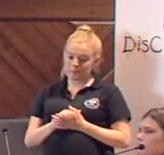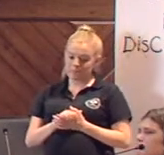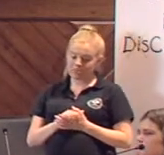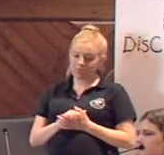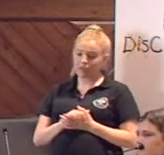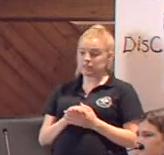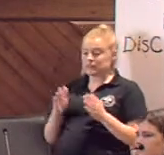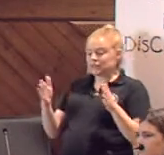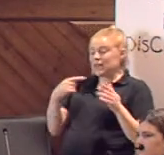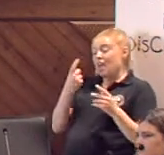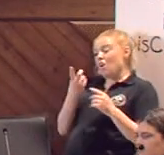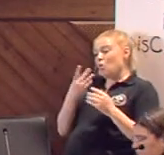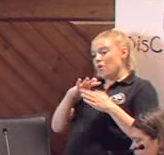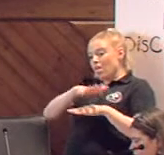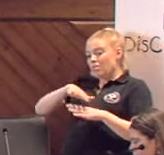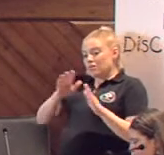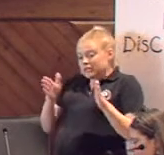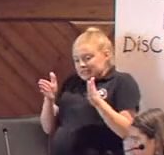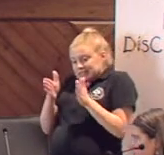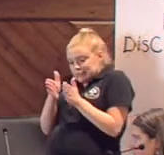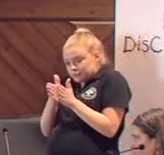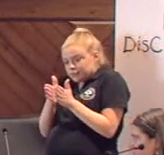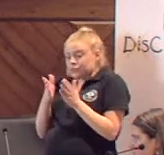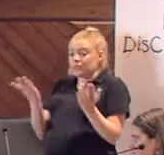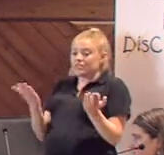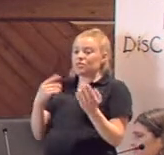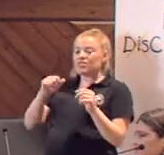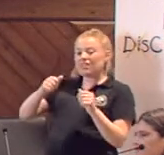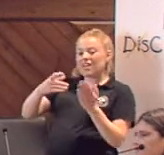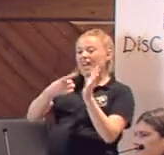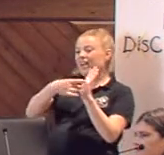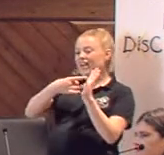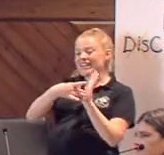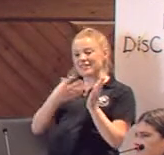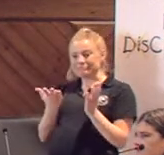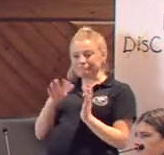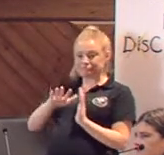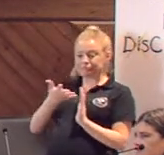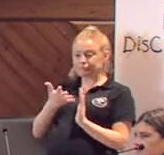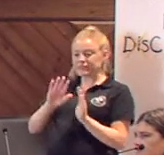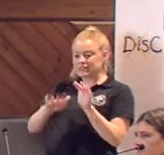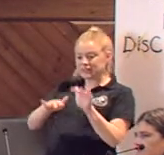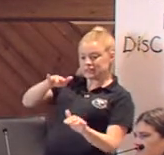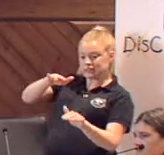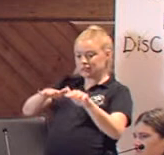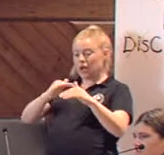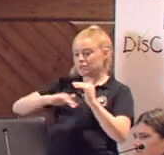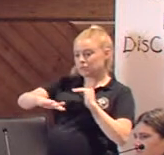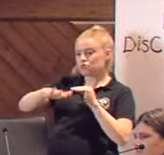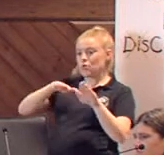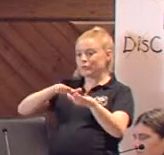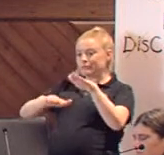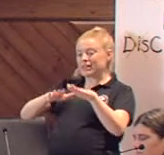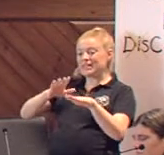Se estrechan en algunas zonas. El pavimento no se encuentra en correcto estado, existiendo desniveles muy peligrosos para